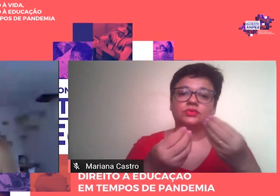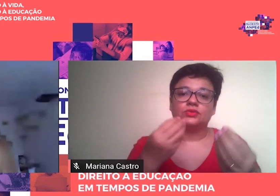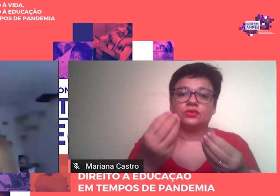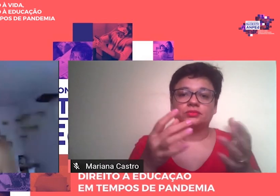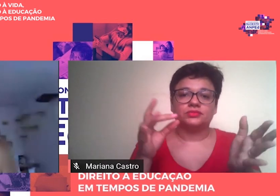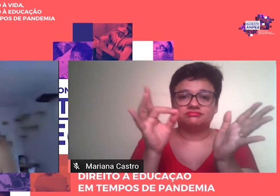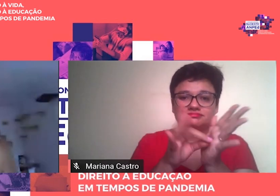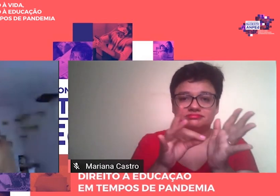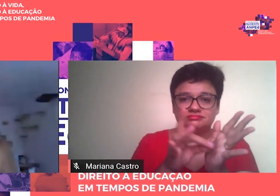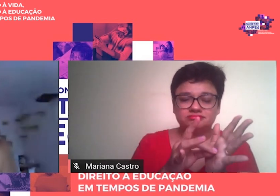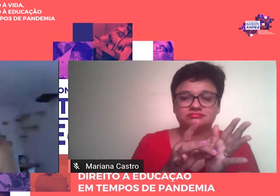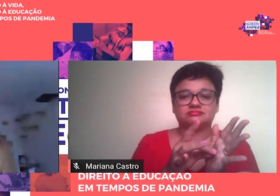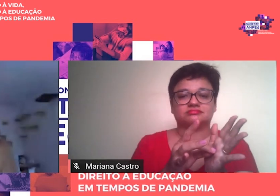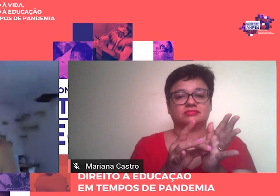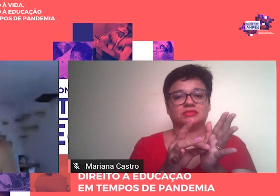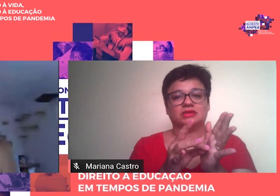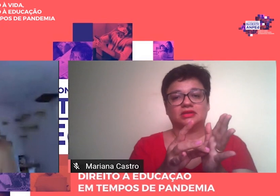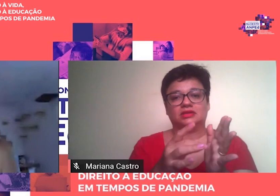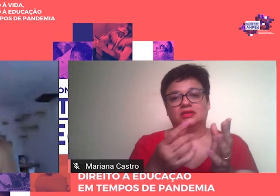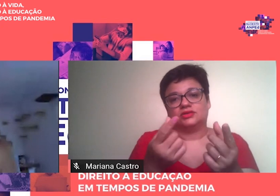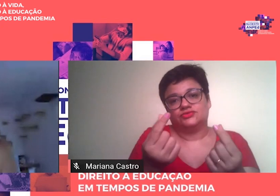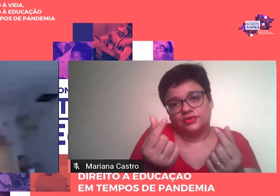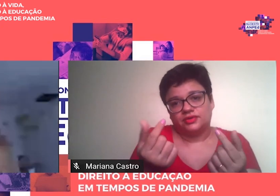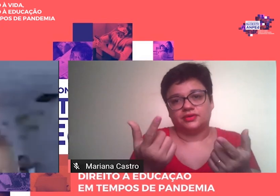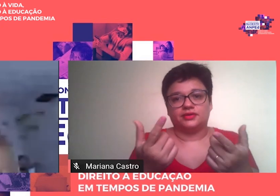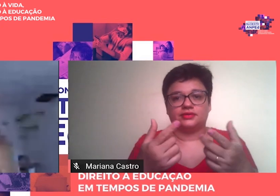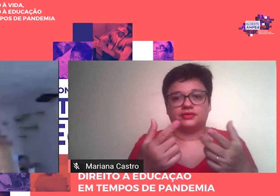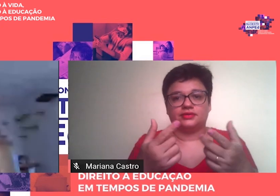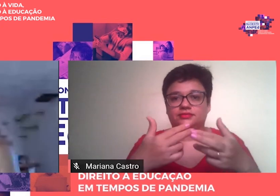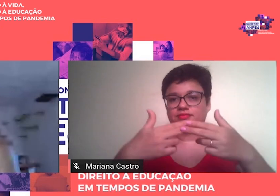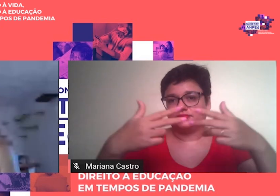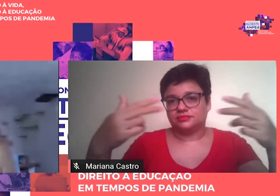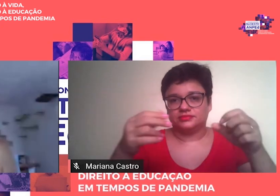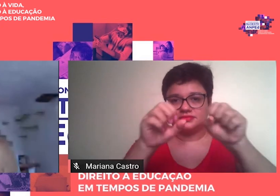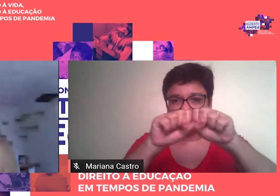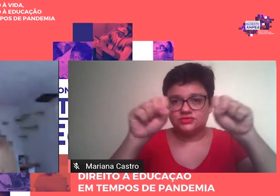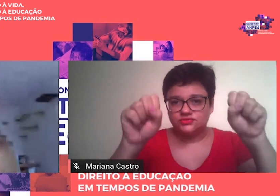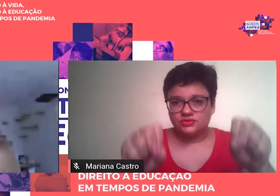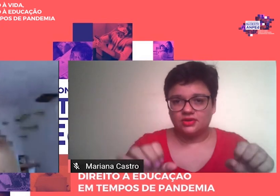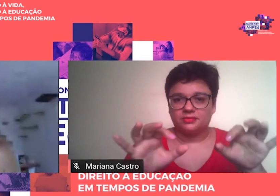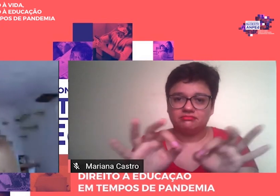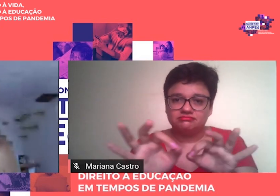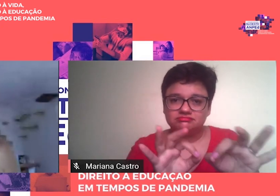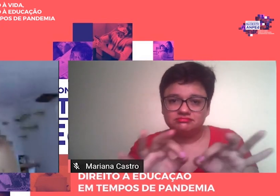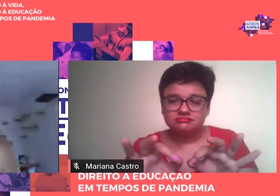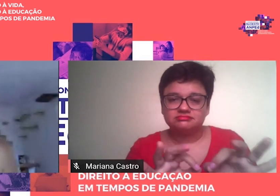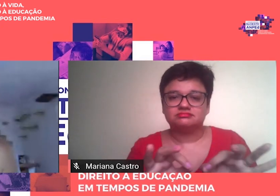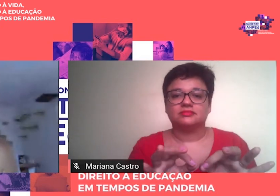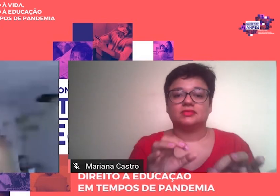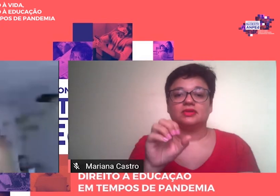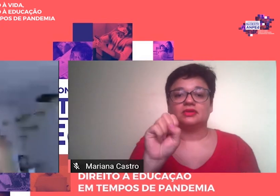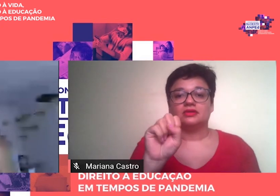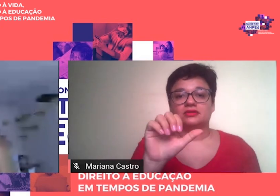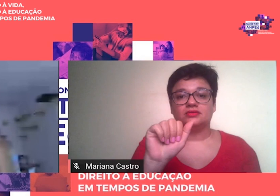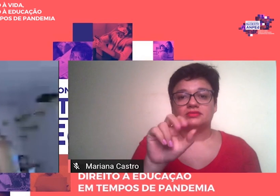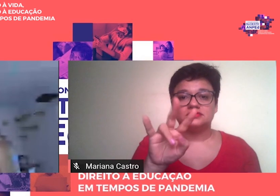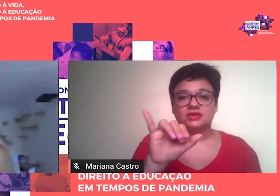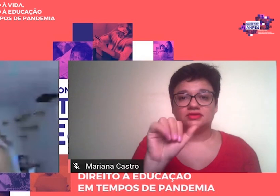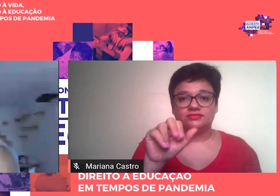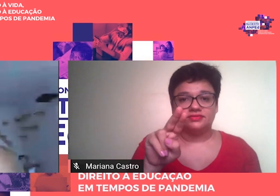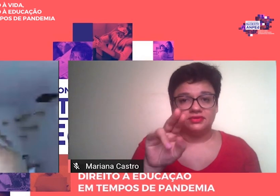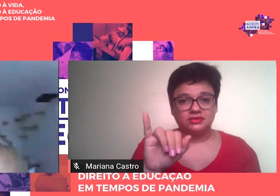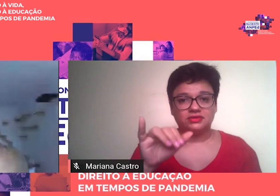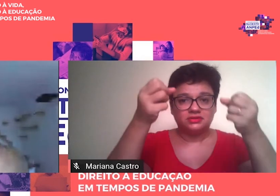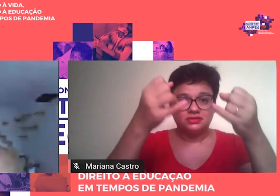infraestrutura, orçamento, etc. Um aspecto fundamental levantado por Saviani é que as relações